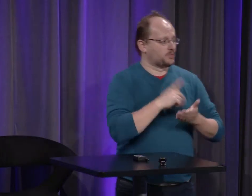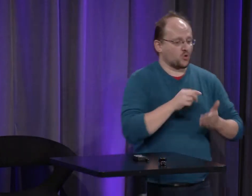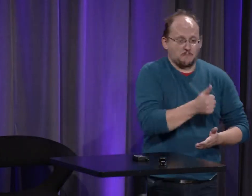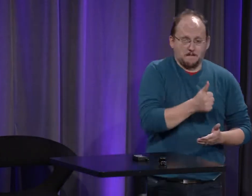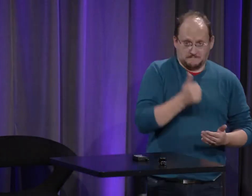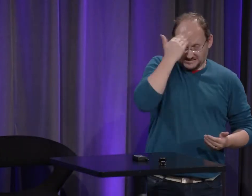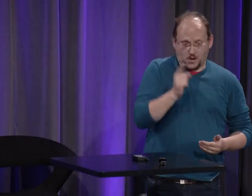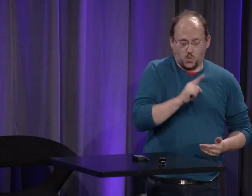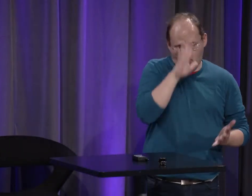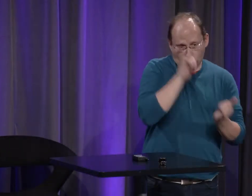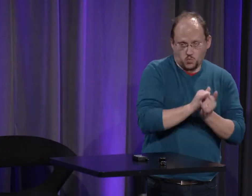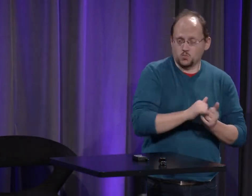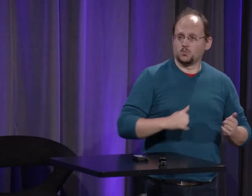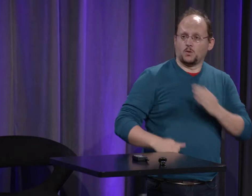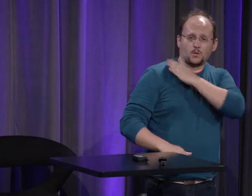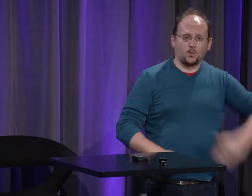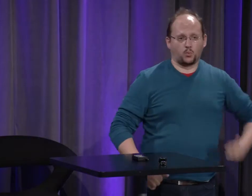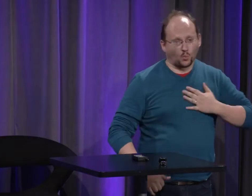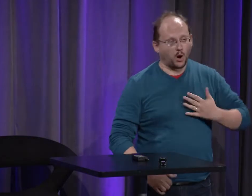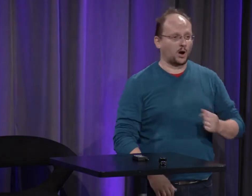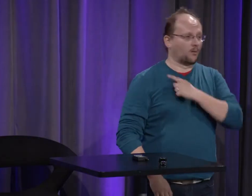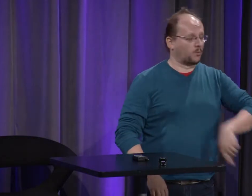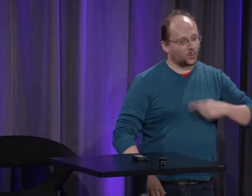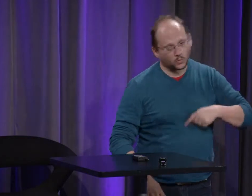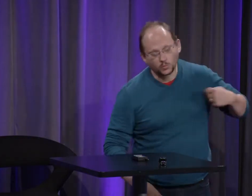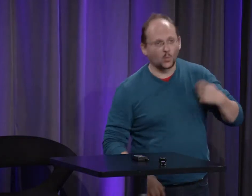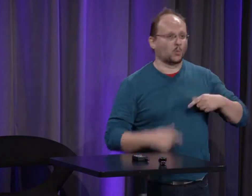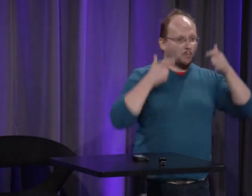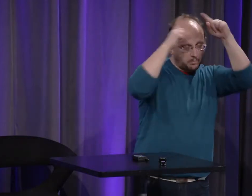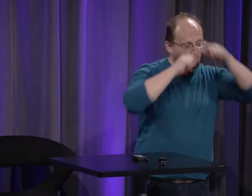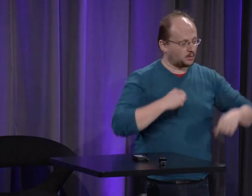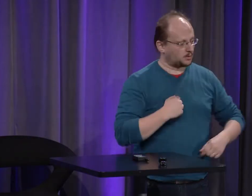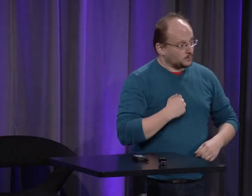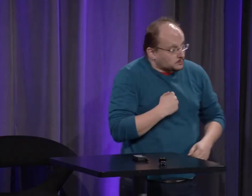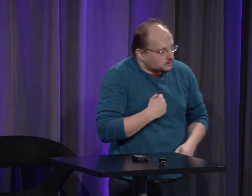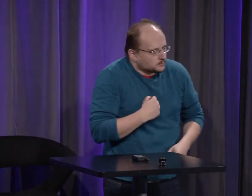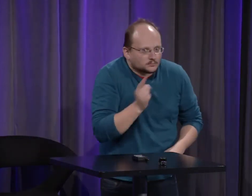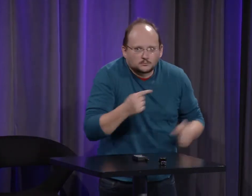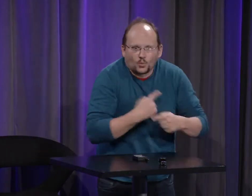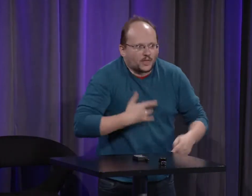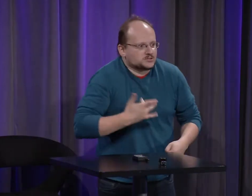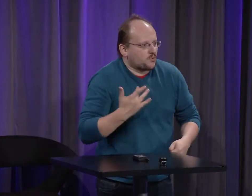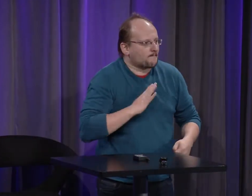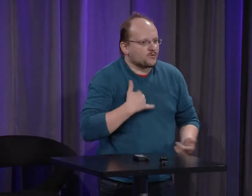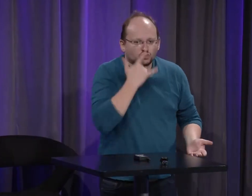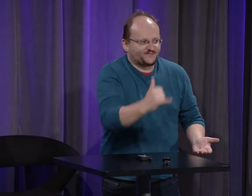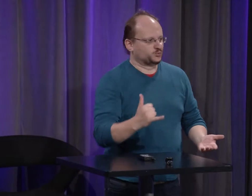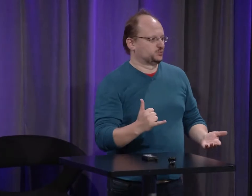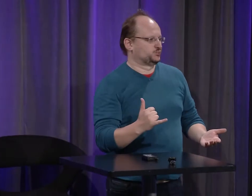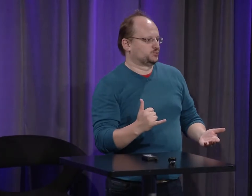fait des liens avec ce qu'il avait c'est moi qui ai fait les liens avec des choses que j'avais découvert quand il présentait certains signes c